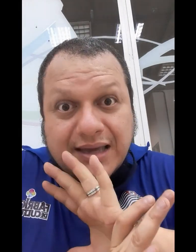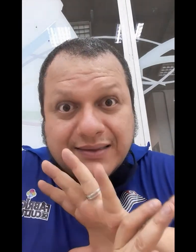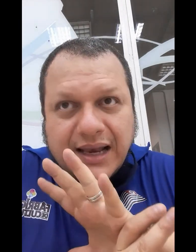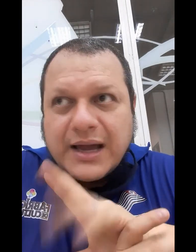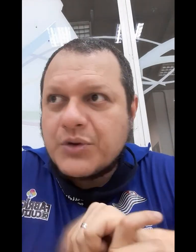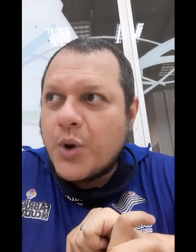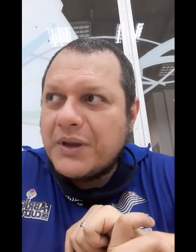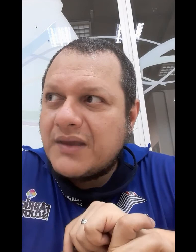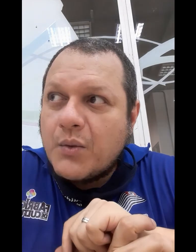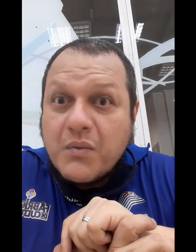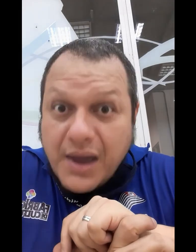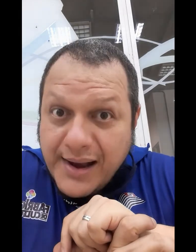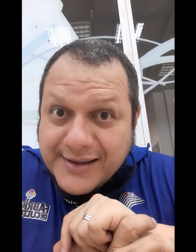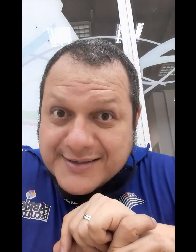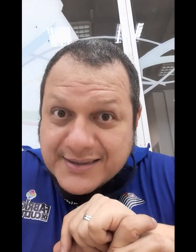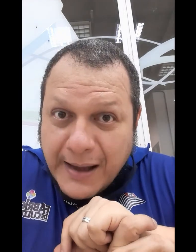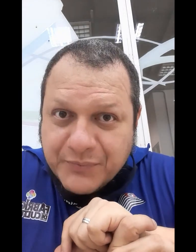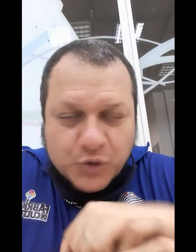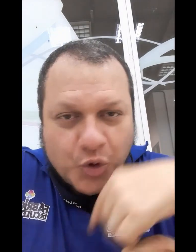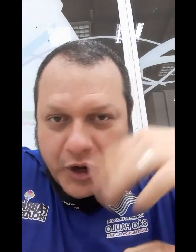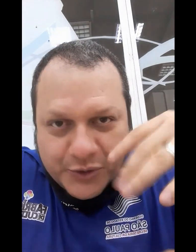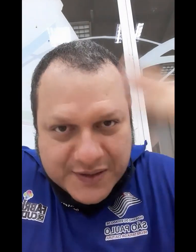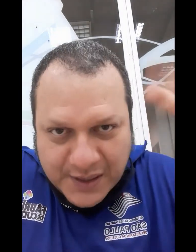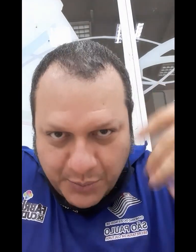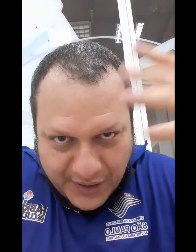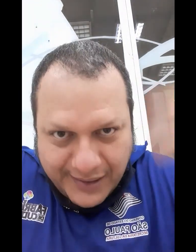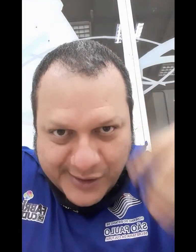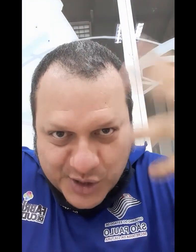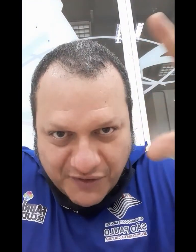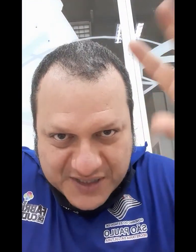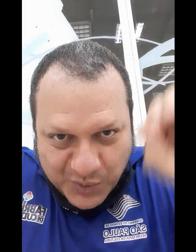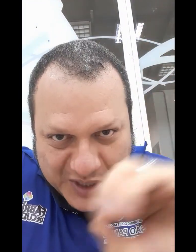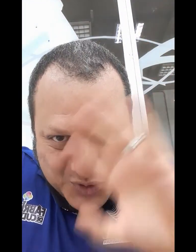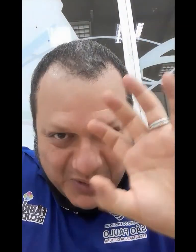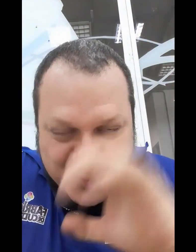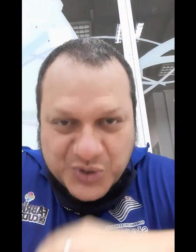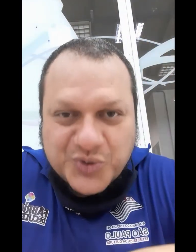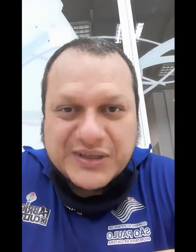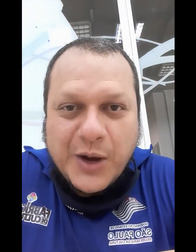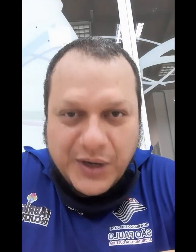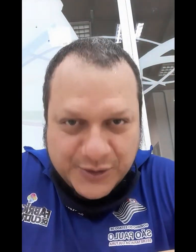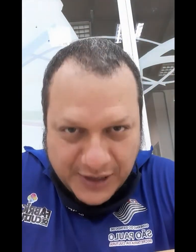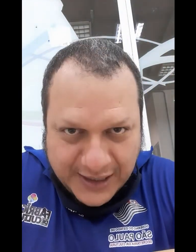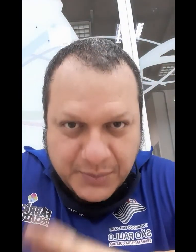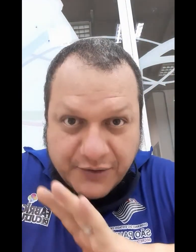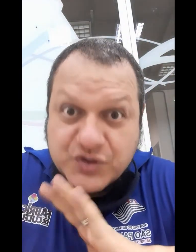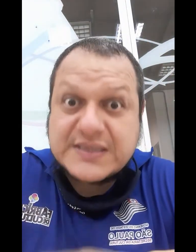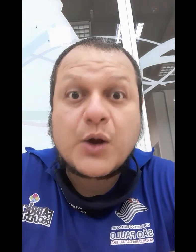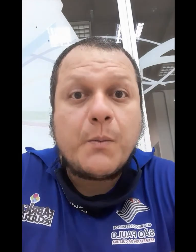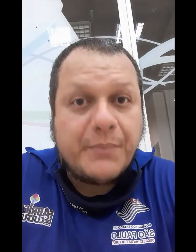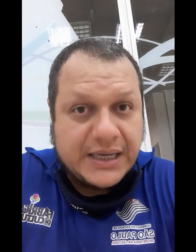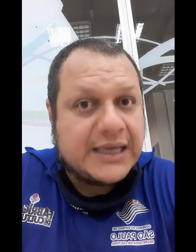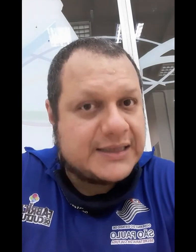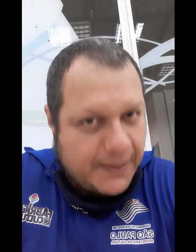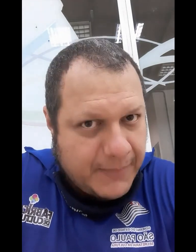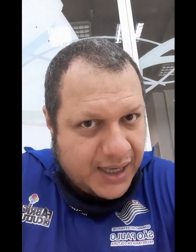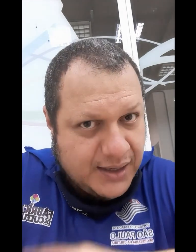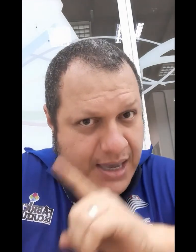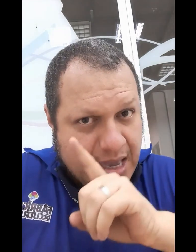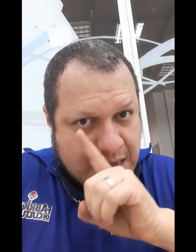E até legal que eu comentei com eles, tá? Eu estou correndo assim, porque, né? A gente vai fazendo um resumão de tudo que está rolando aqui, para que vocês acompanhem também e